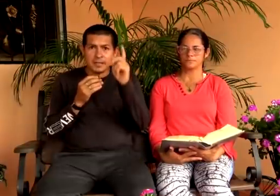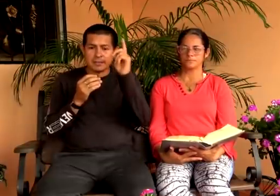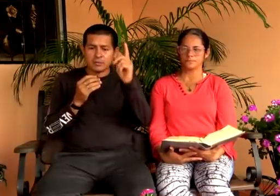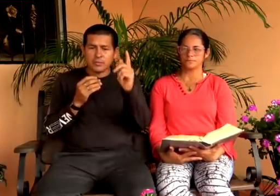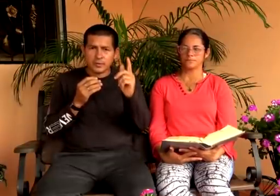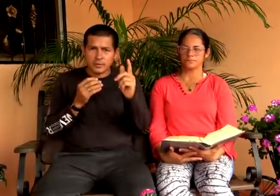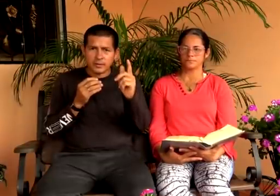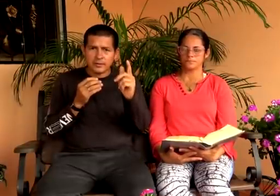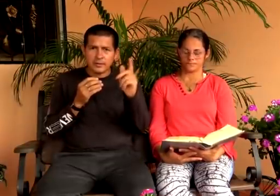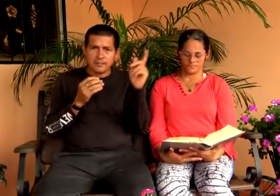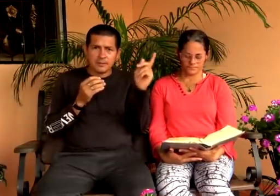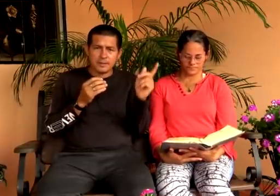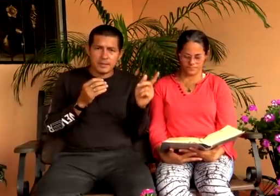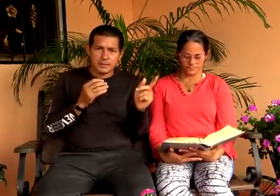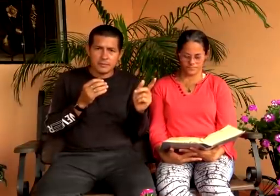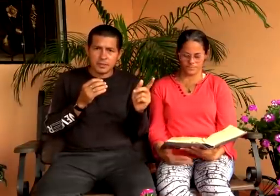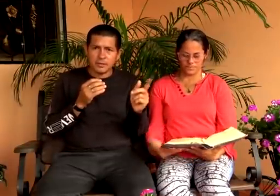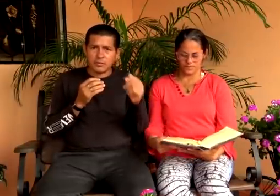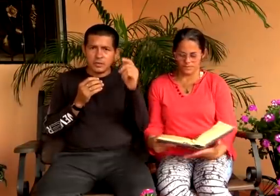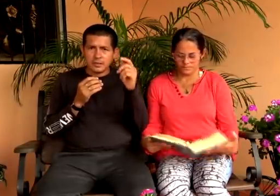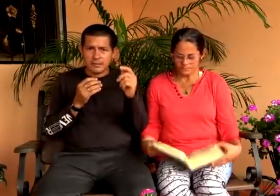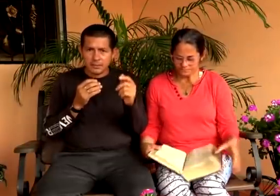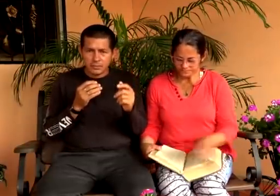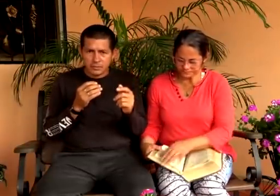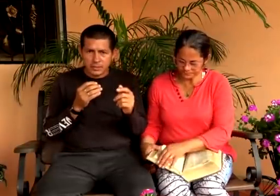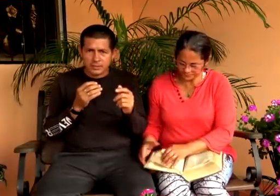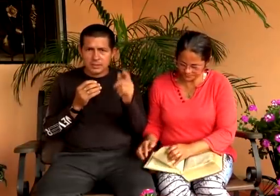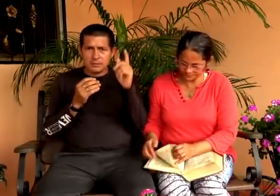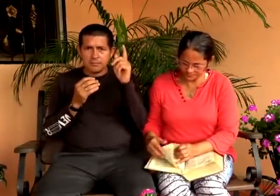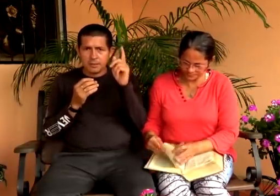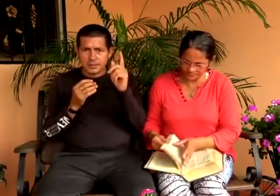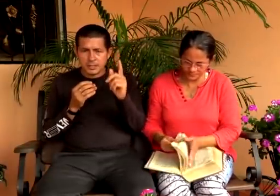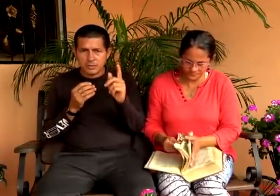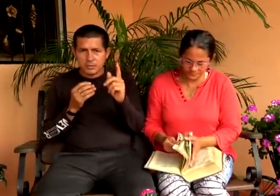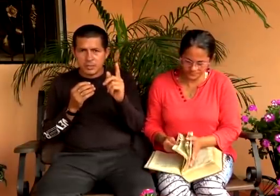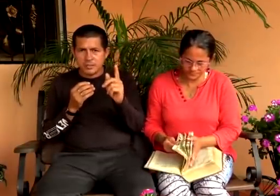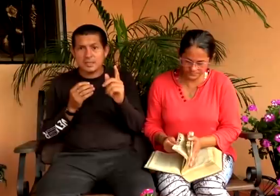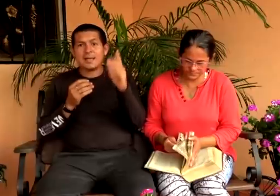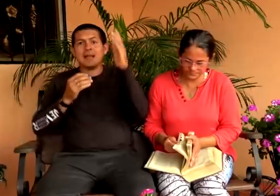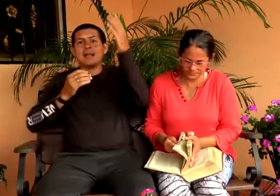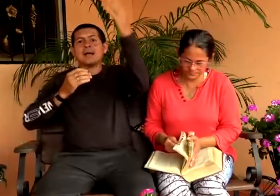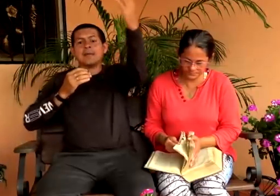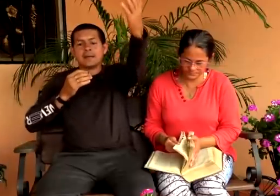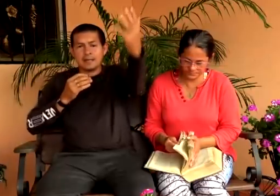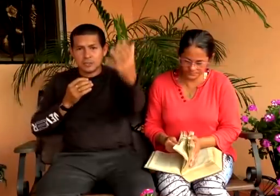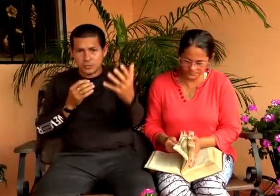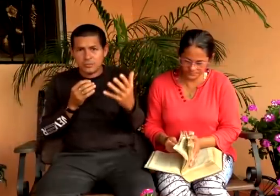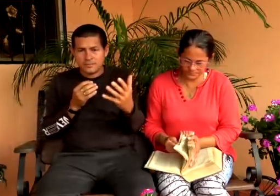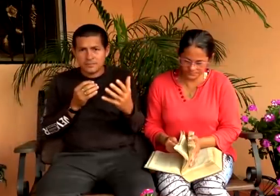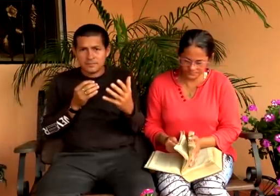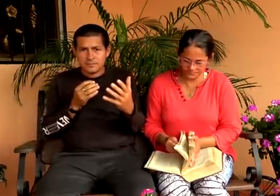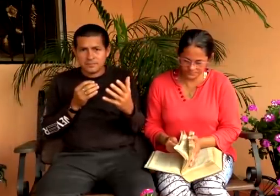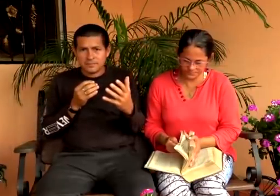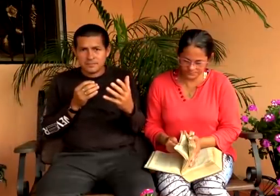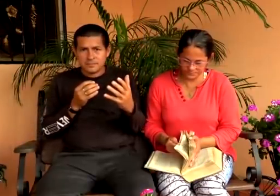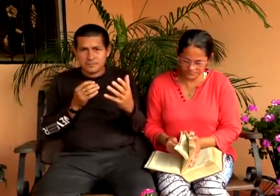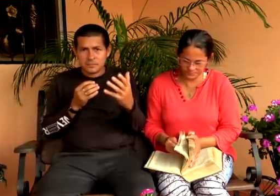Mentira, se lo comprobó con la Biblia. Primera de Timoteo, capítulo 3, versículo 15. La de Cristo,